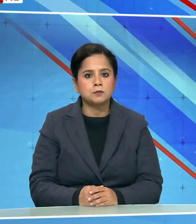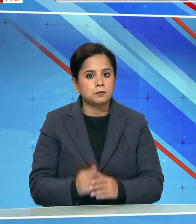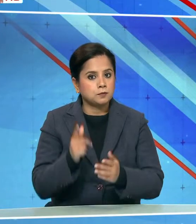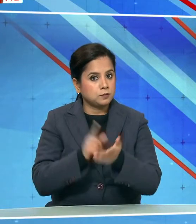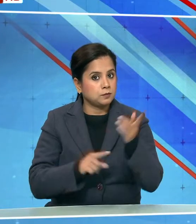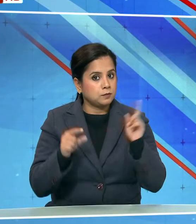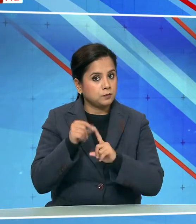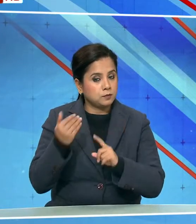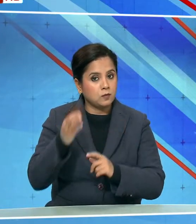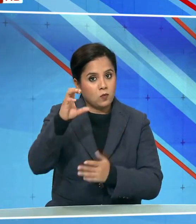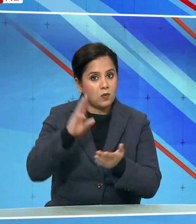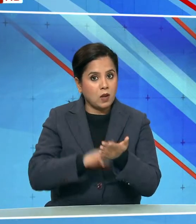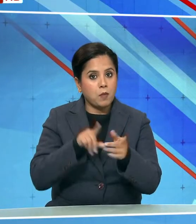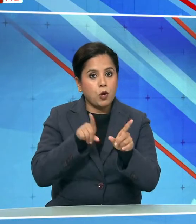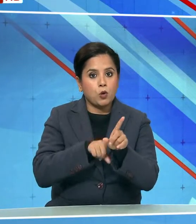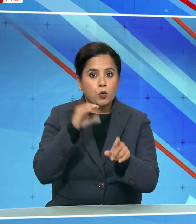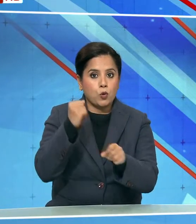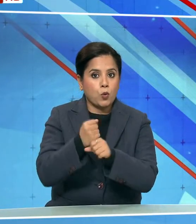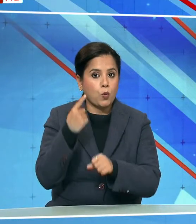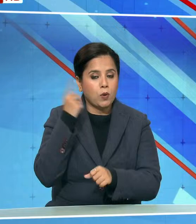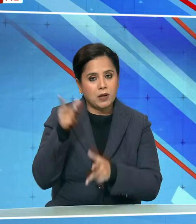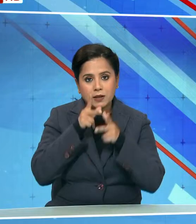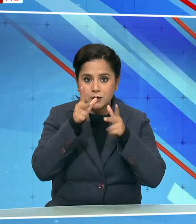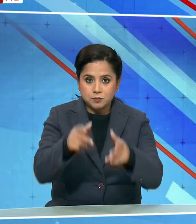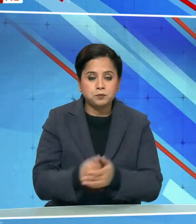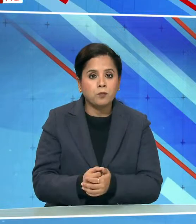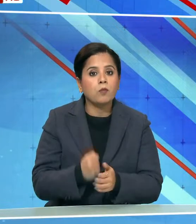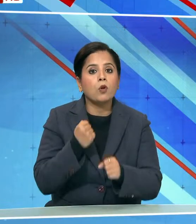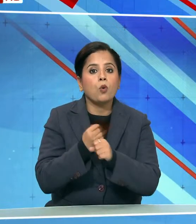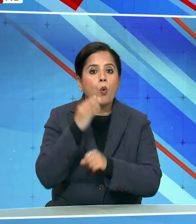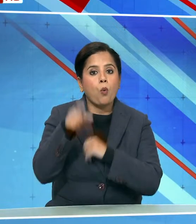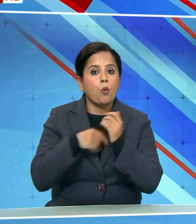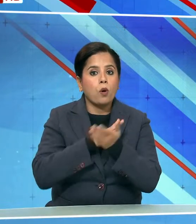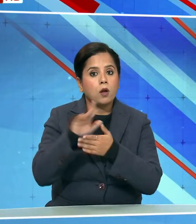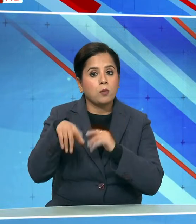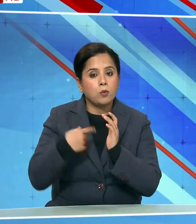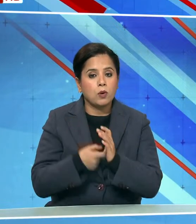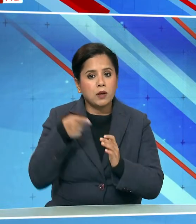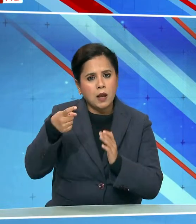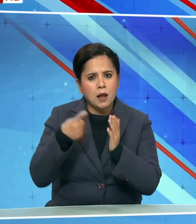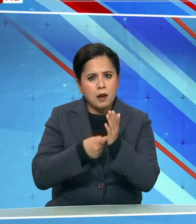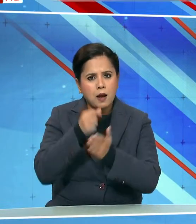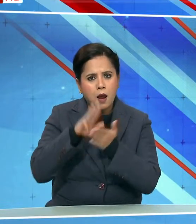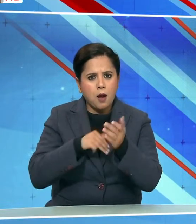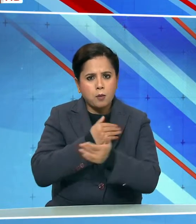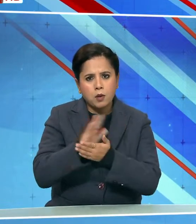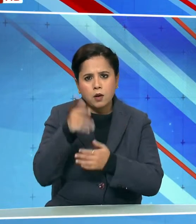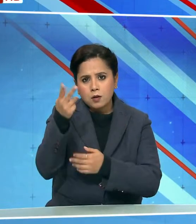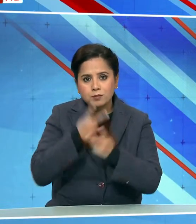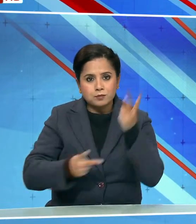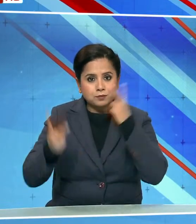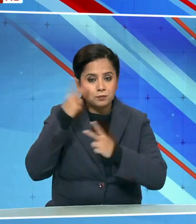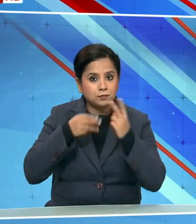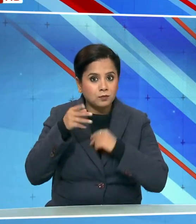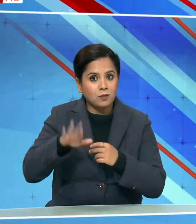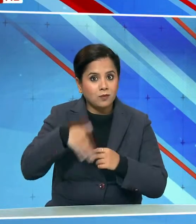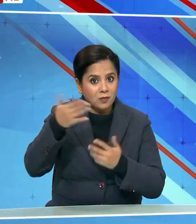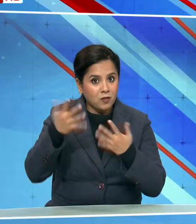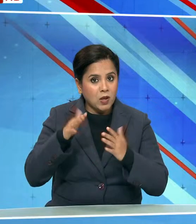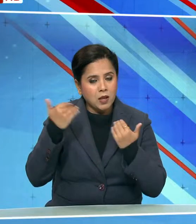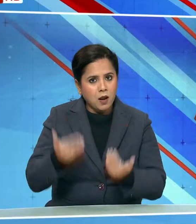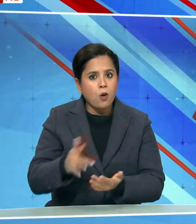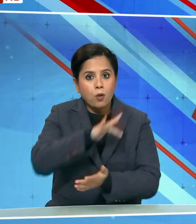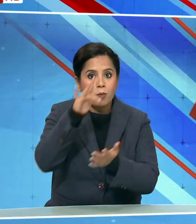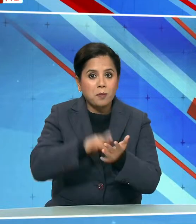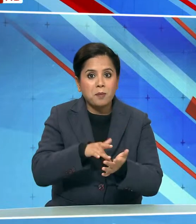उत्रप्रदेश के मुख्यमंत्री योगी अधितनात ने कहा कि गोरकपुर में रामगर ताल के प्रमुक परेटन केंद्रिब बनने के बाद अब इस